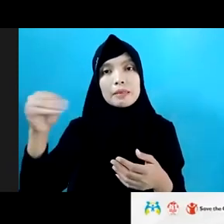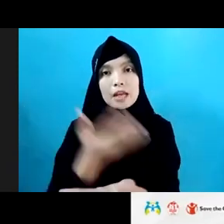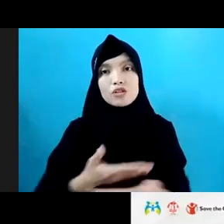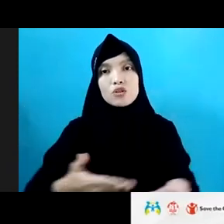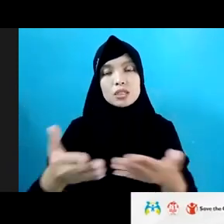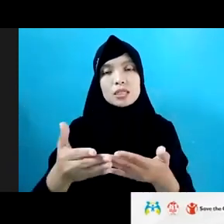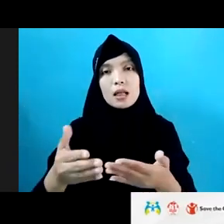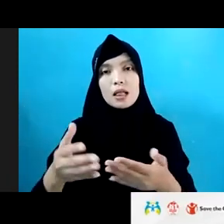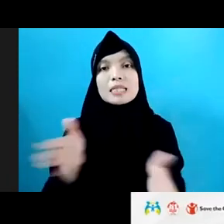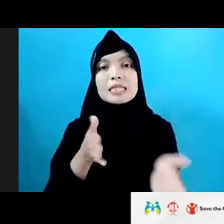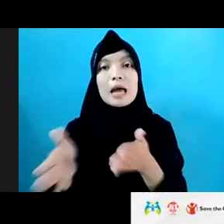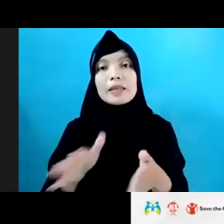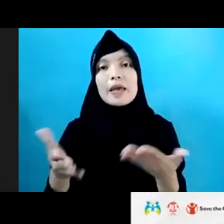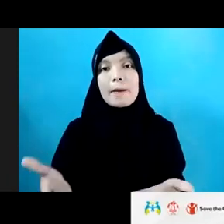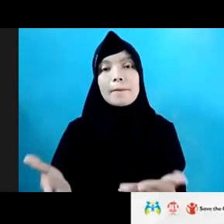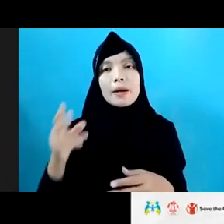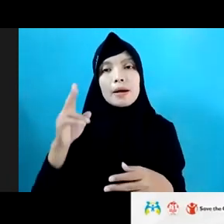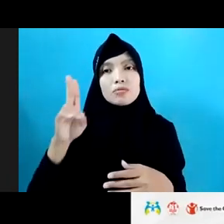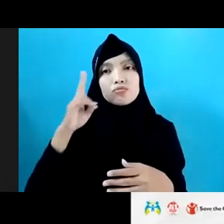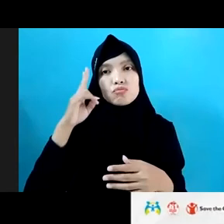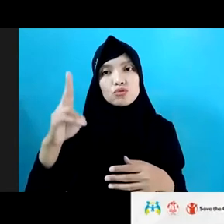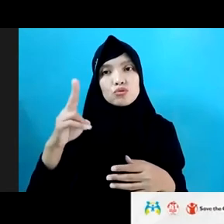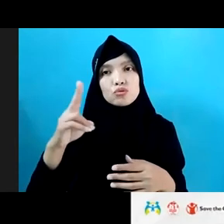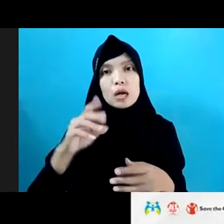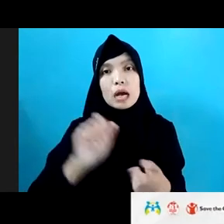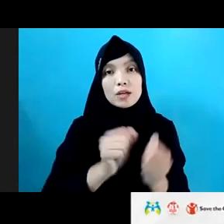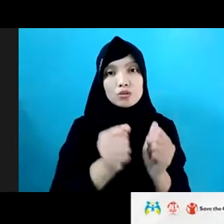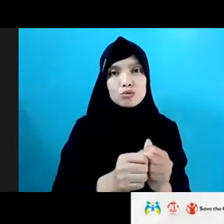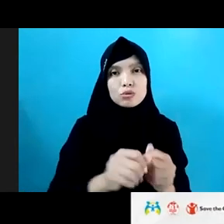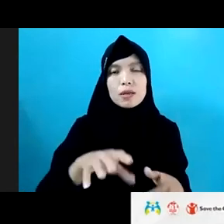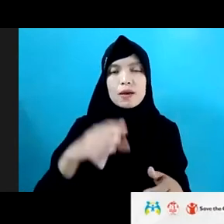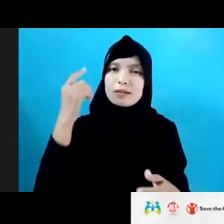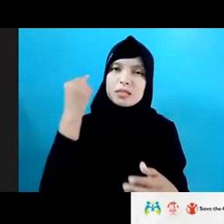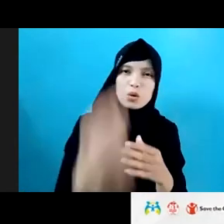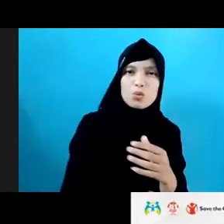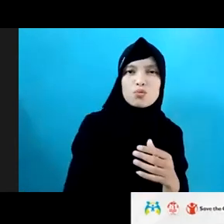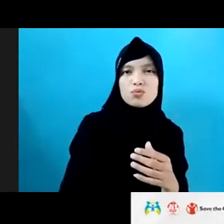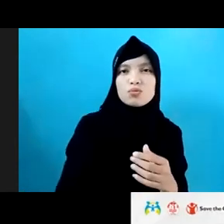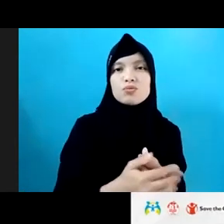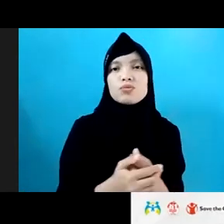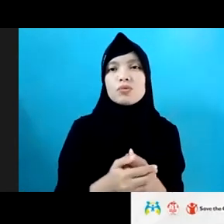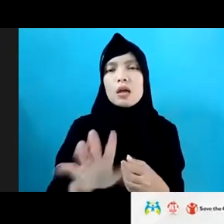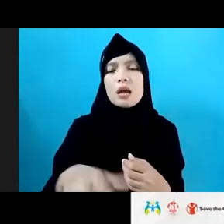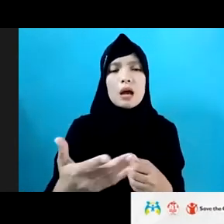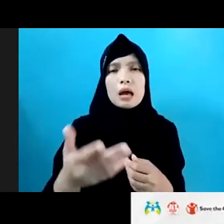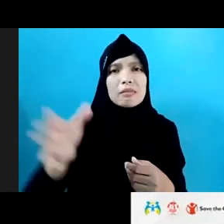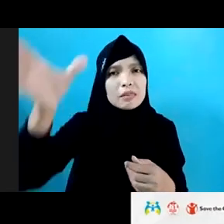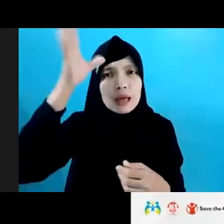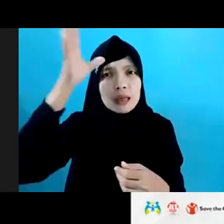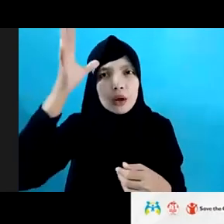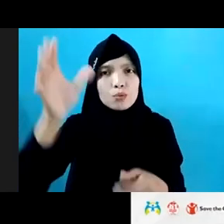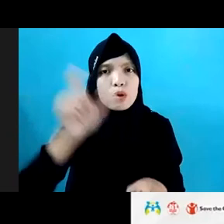kekerasan anak yang terjadi di wilayah terpencil, yang bahkan belum mengetahui mekanisme pelaporan kasus